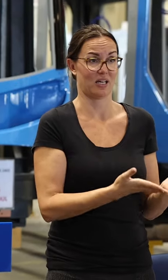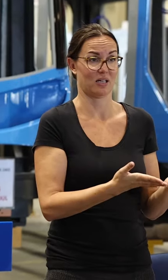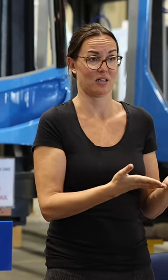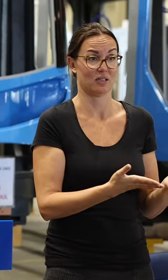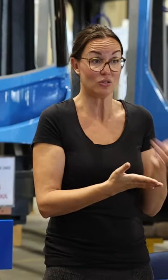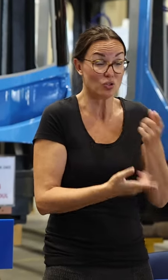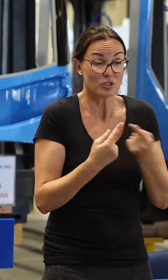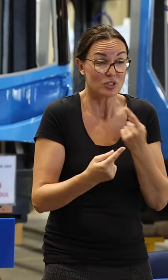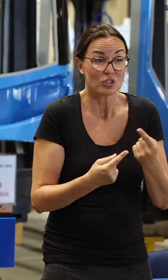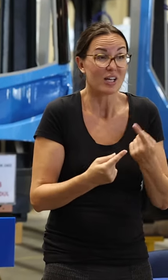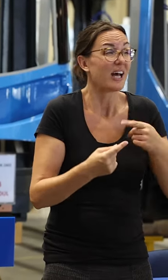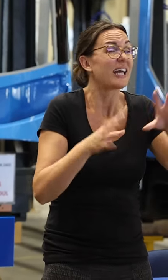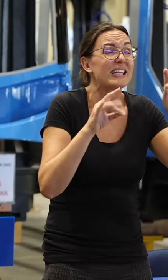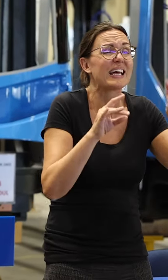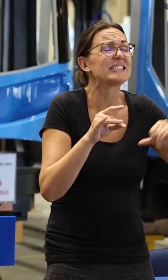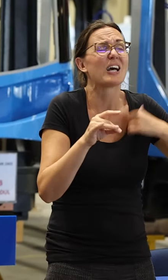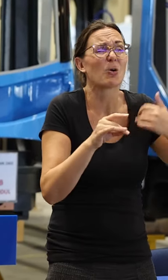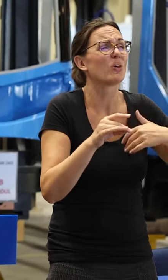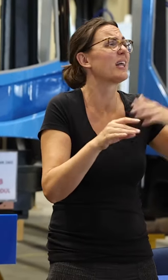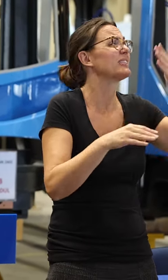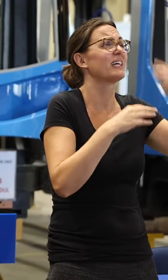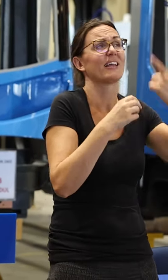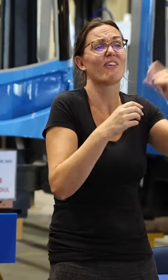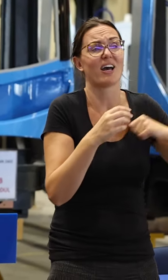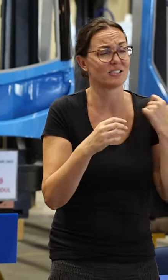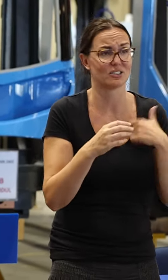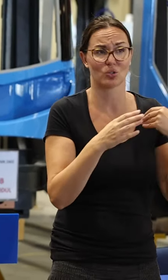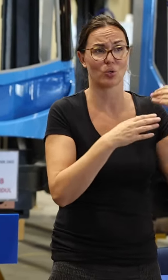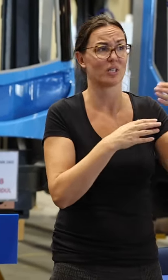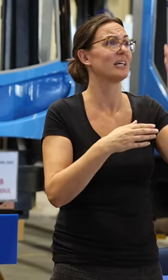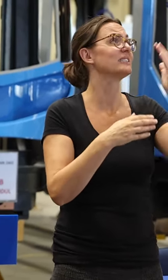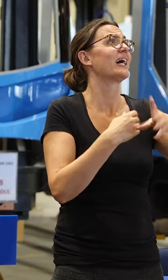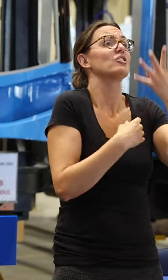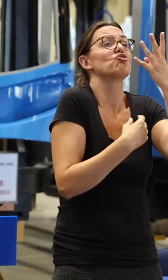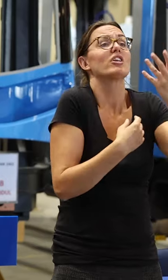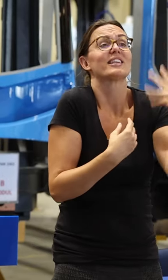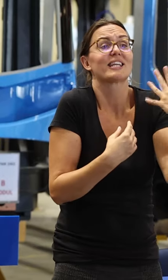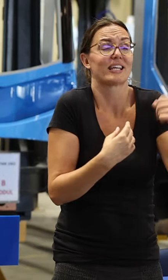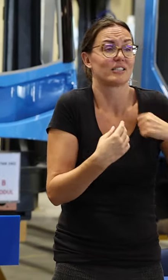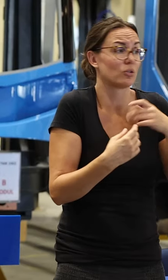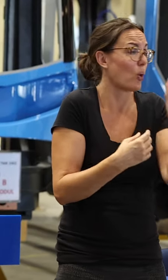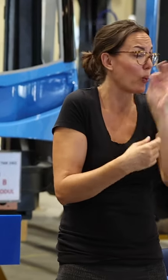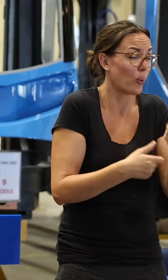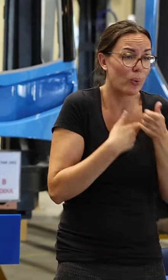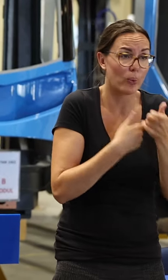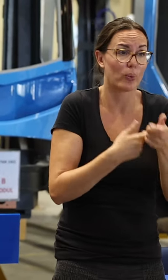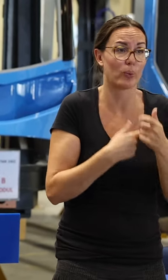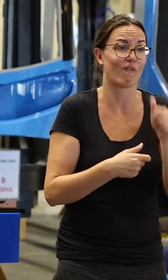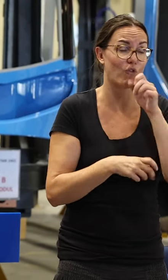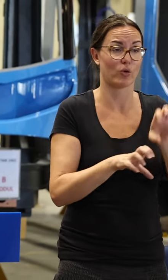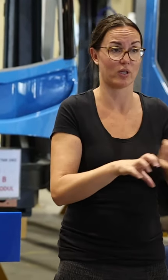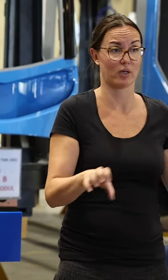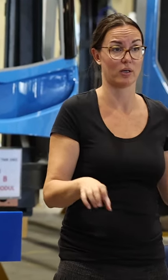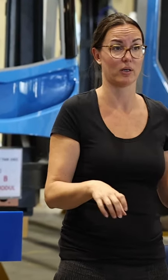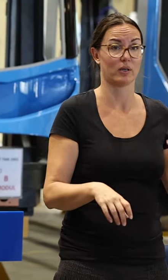Znači, to vam je ta situacija. Jednostavno desetljeće, ne samo u zadnje dva desetljeća, nego u zadnjih četiri desetljeća se nije adekvatno ulagalo vodovodne cijevi, a